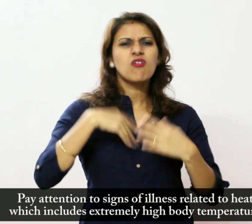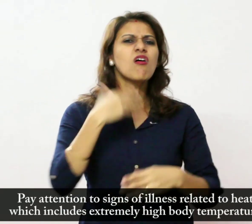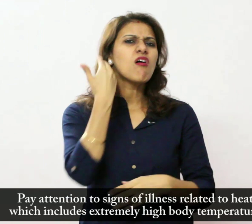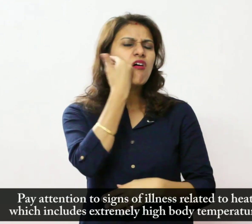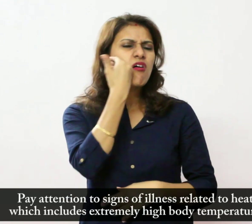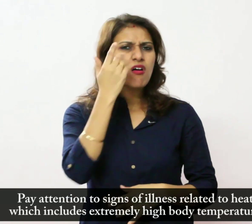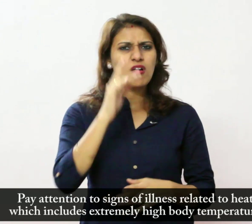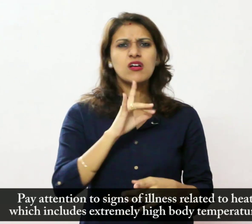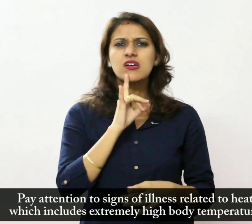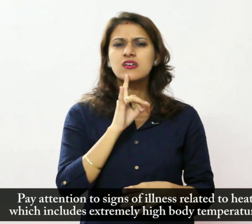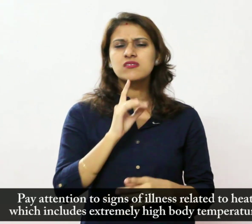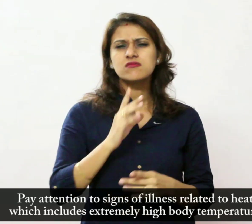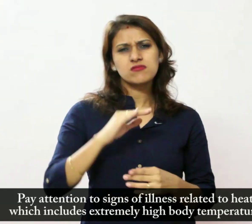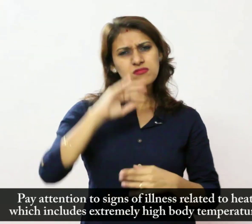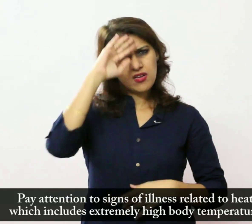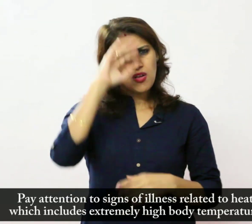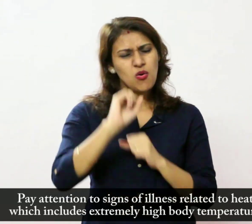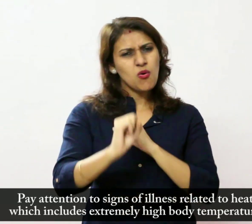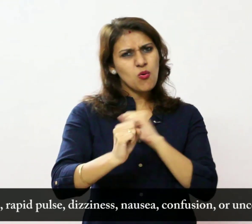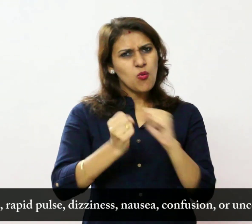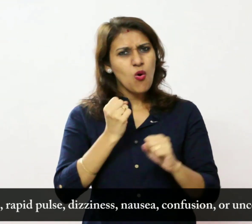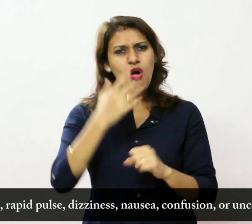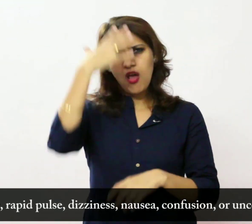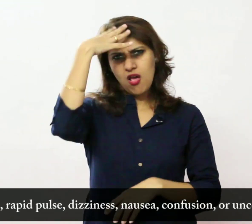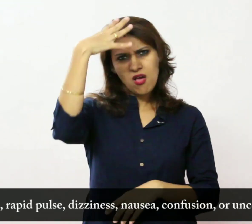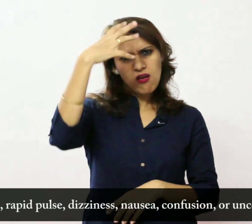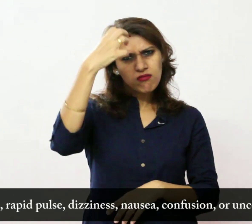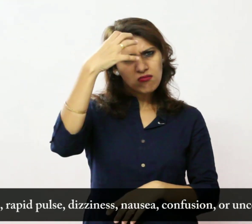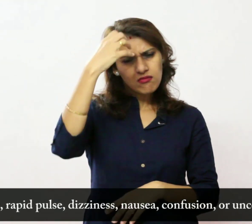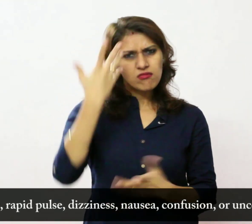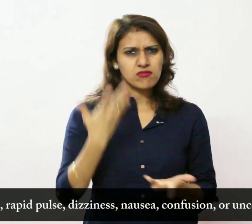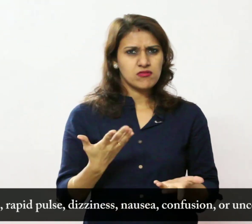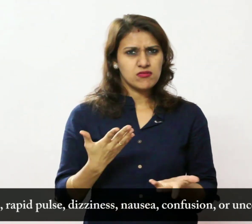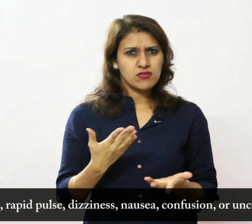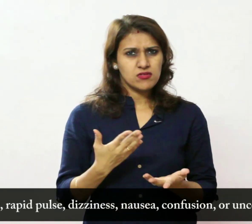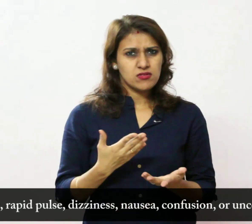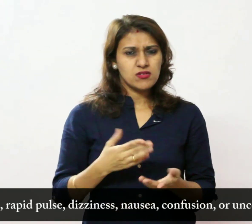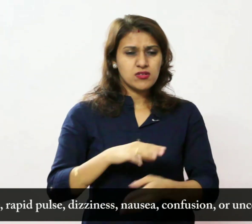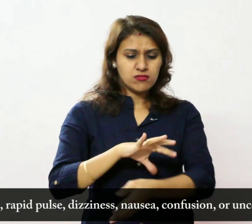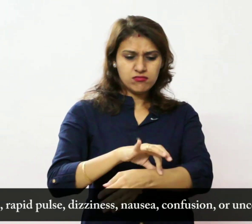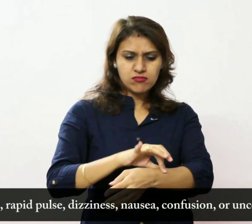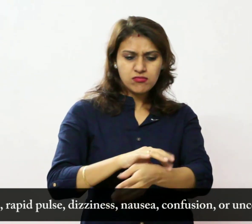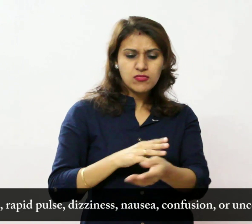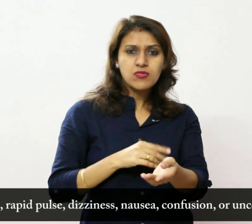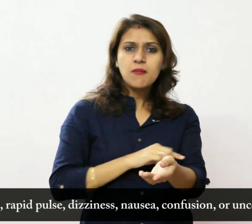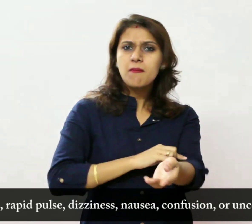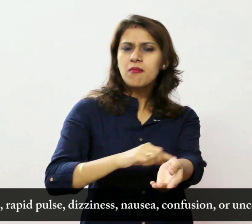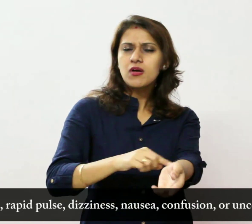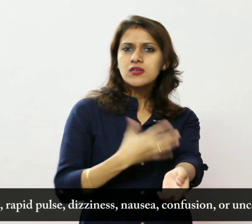तापमान शामिल है सिर्दर्ध, तेज पल्स, चक्कर आना,